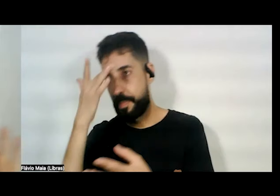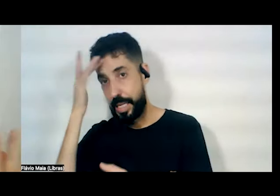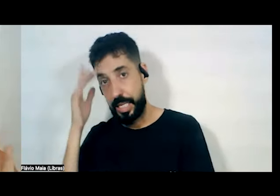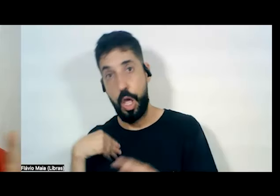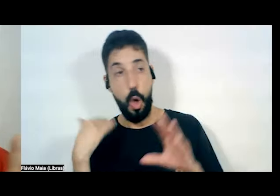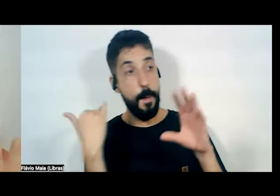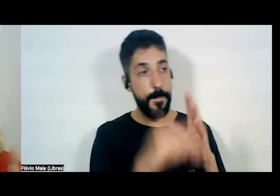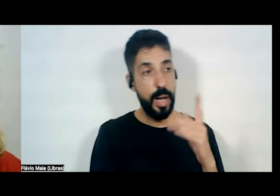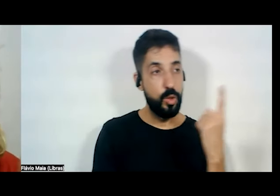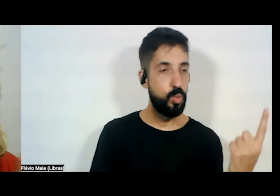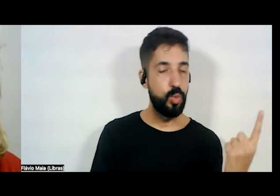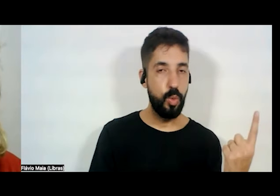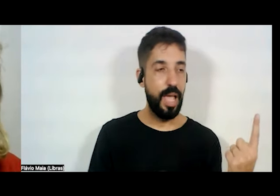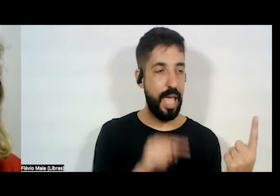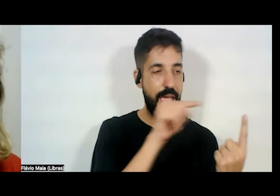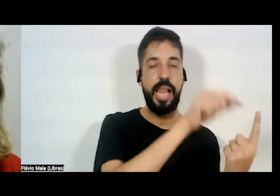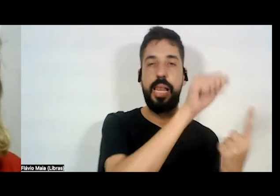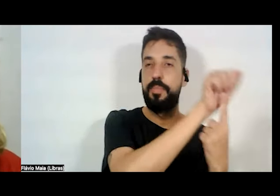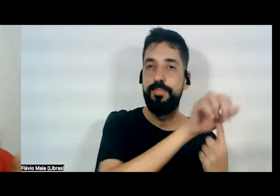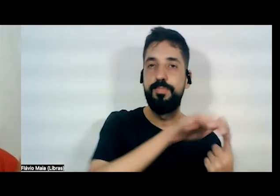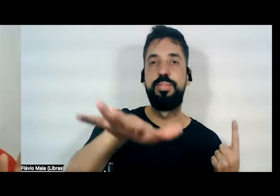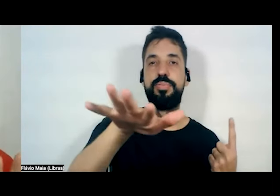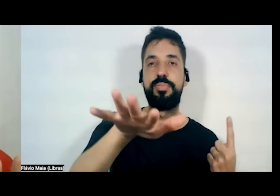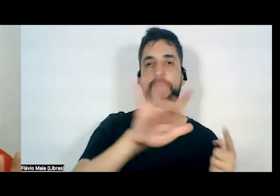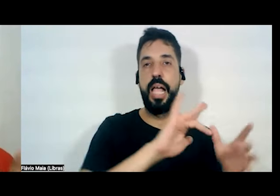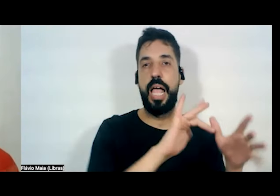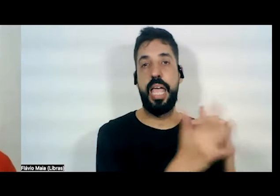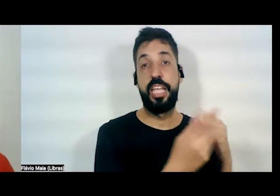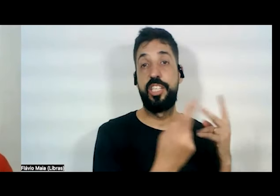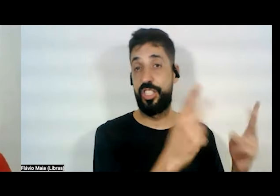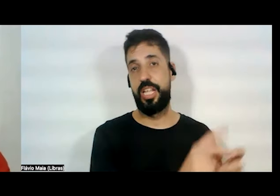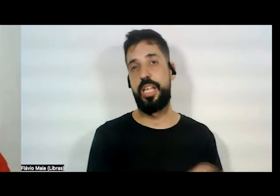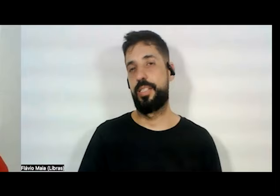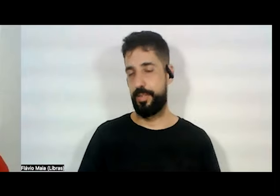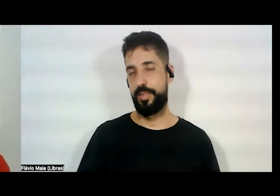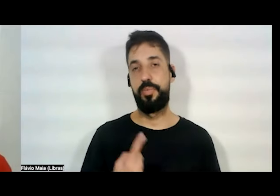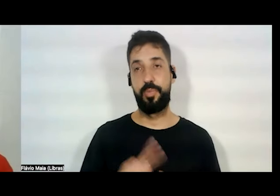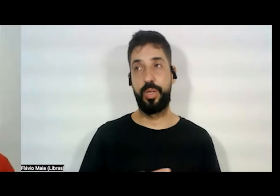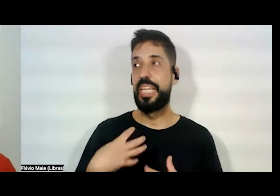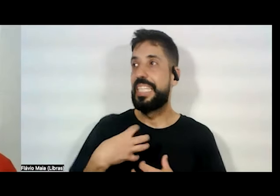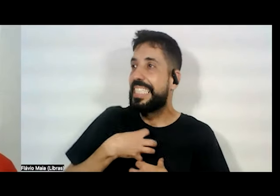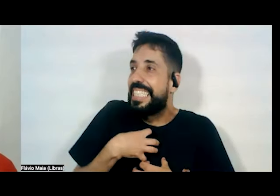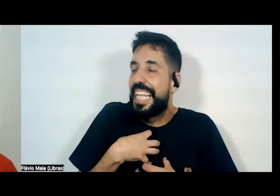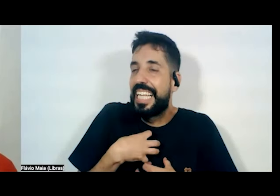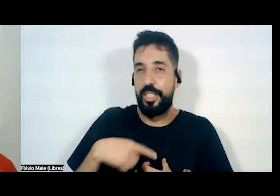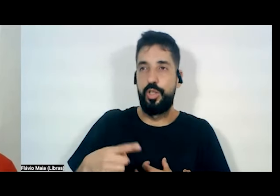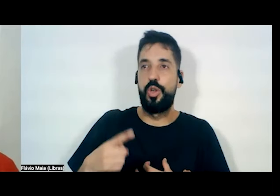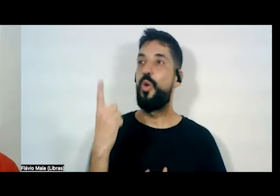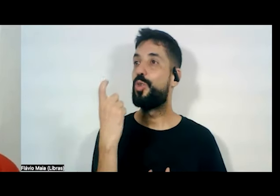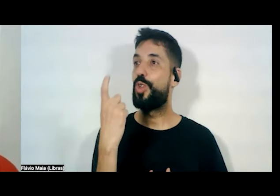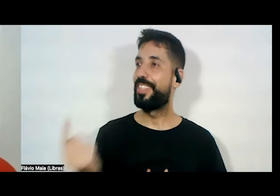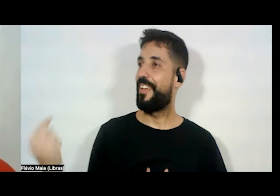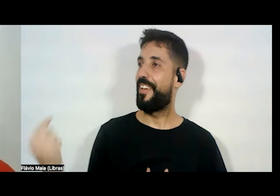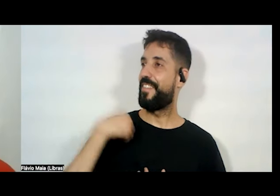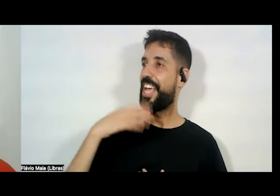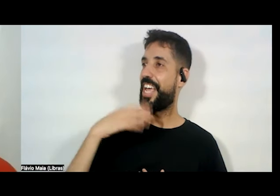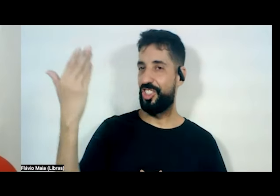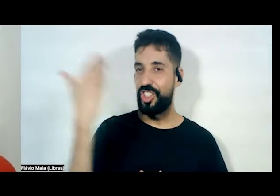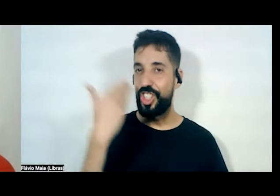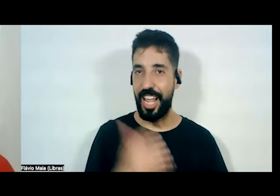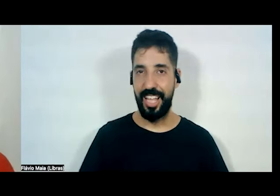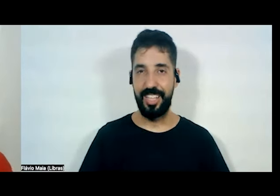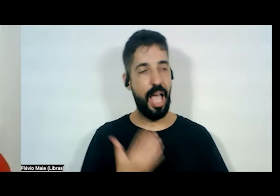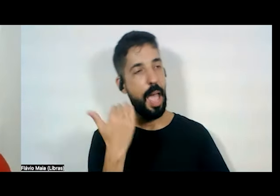pessoa, ela repercute na rede dela muito mais, porque ela se sentiu individualmente valorizada. Ela manda para a família